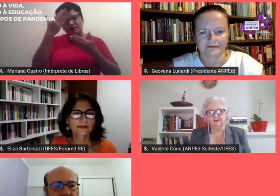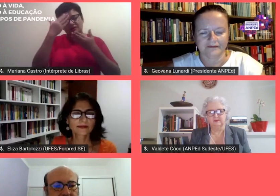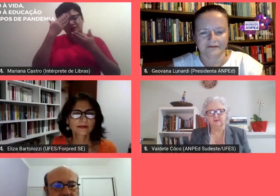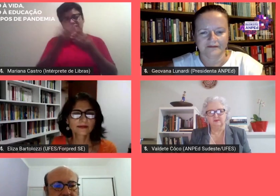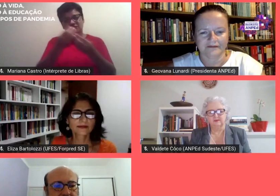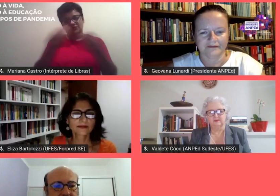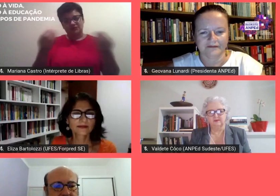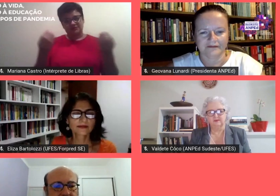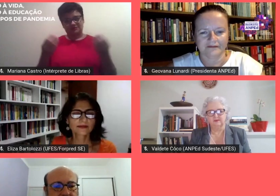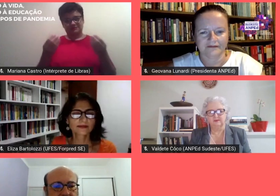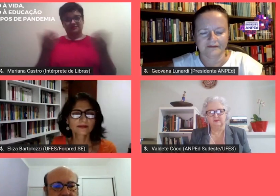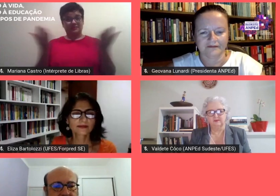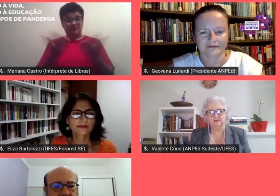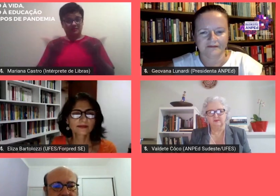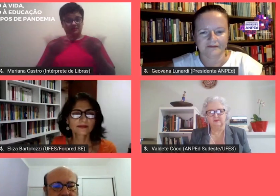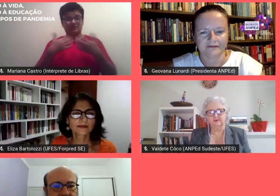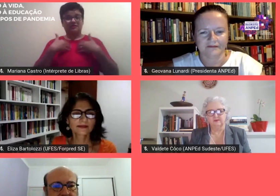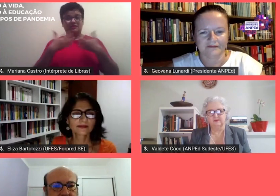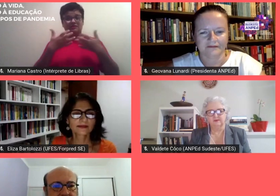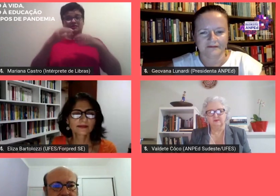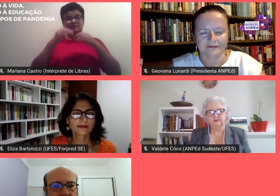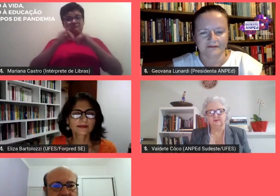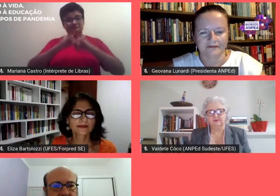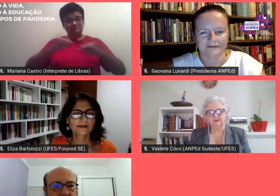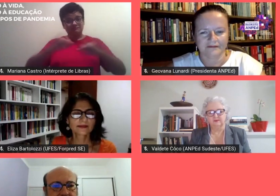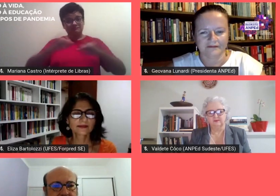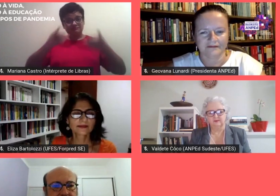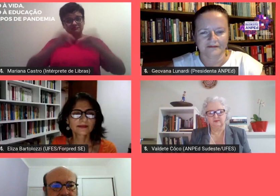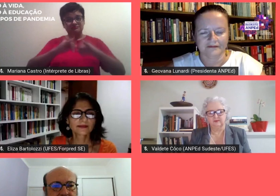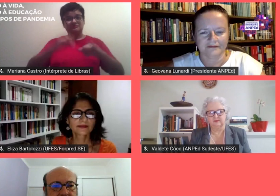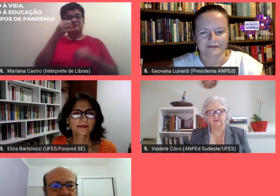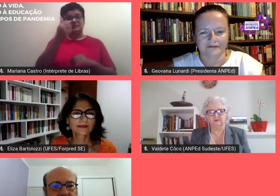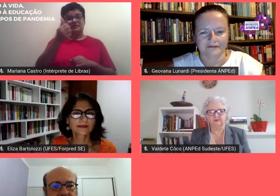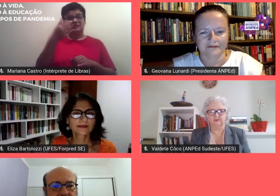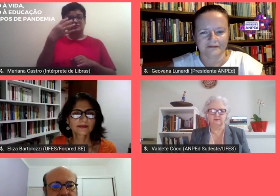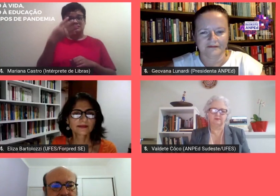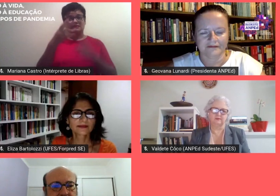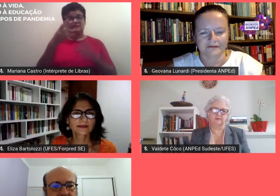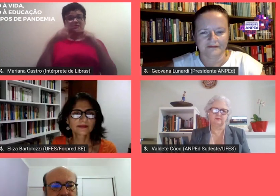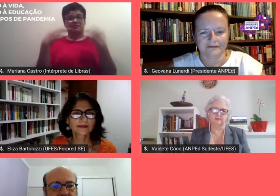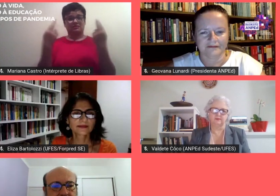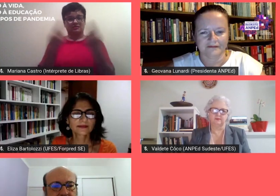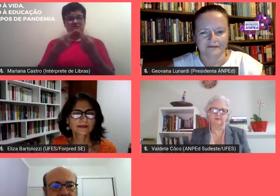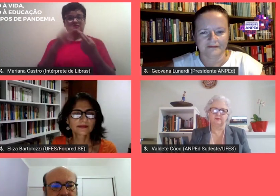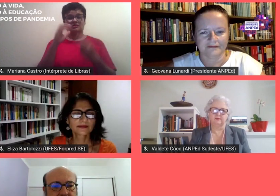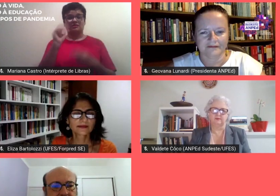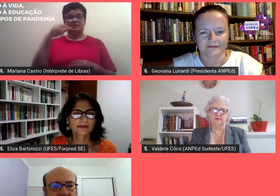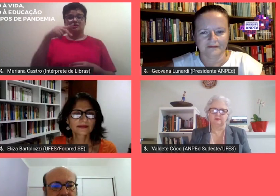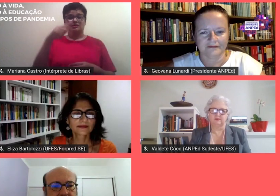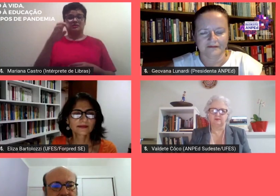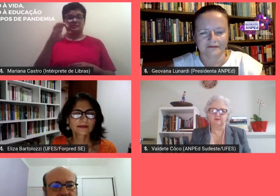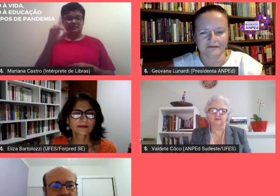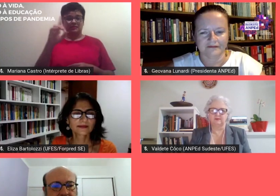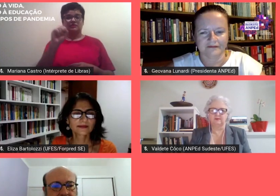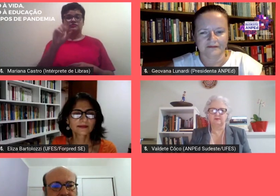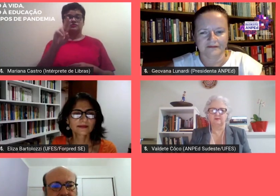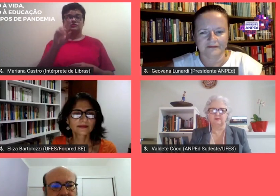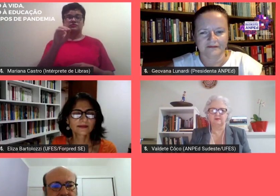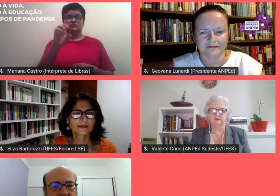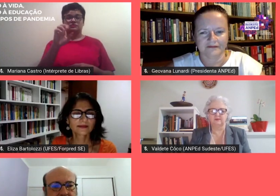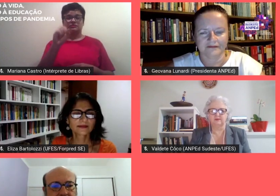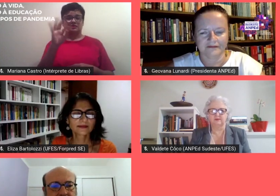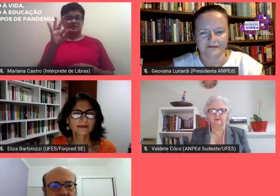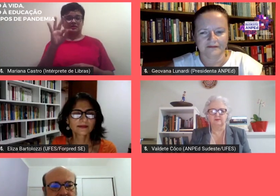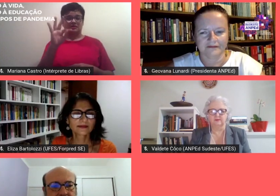quero agora assinalar que a 14ª reunião regional da Amped Sudeste se realiza no momento em que a